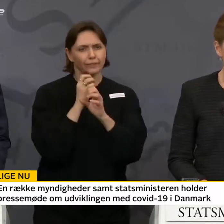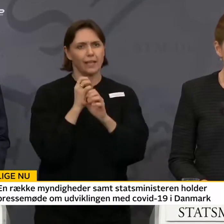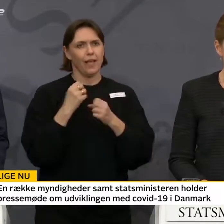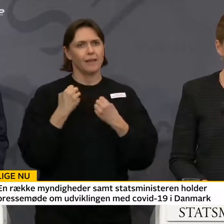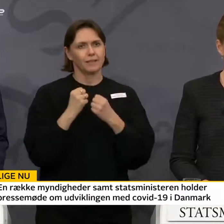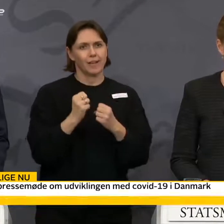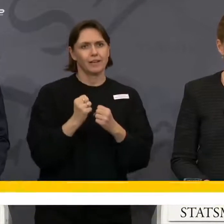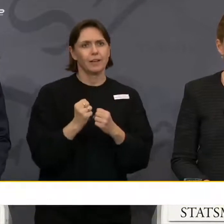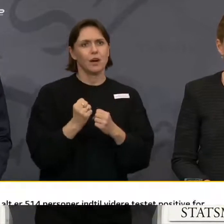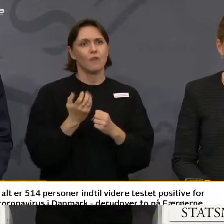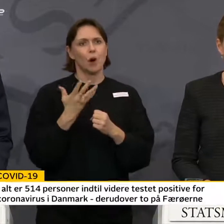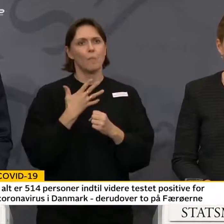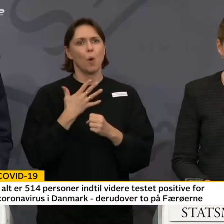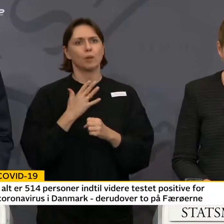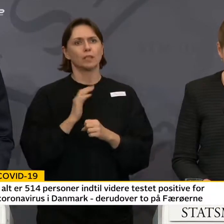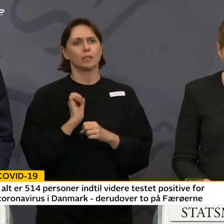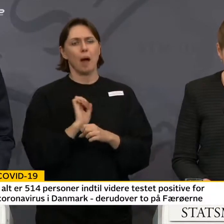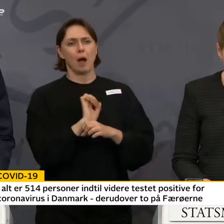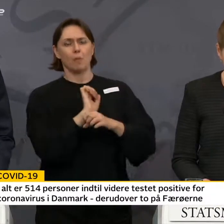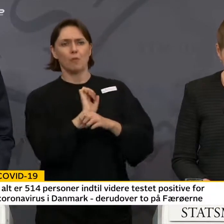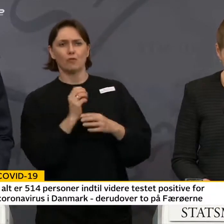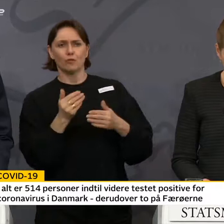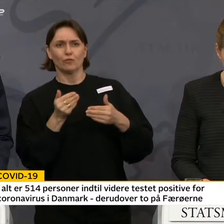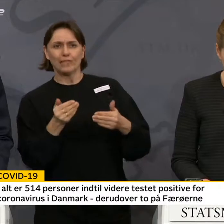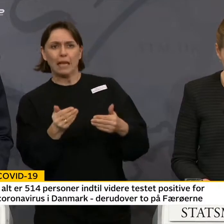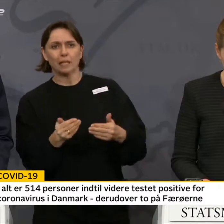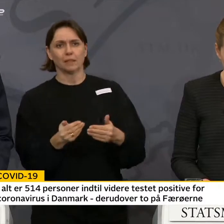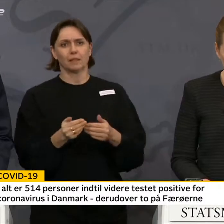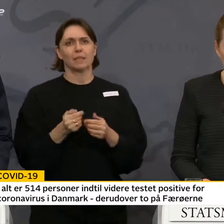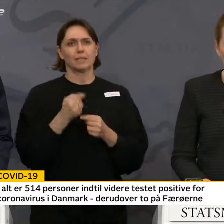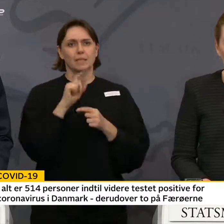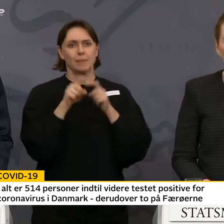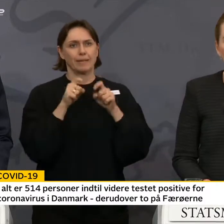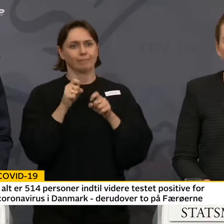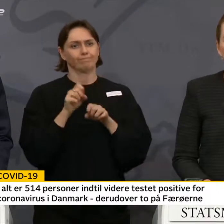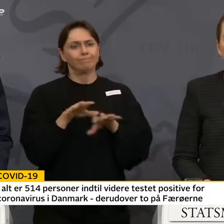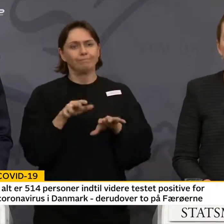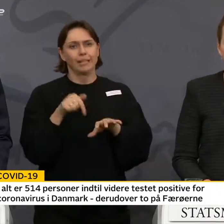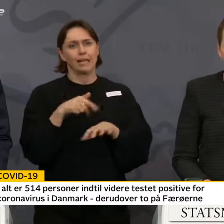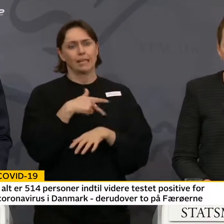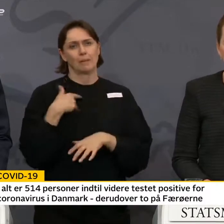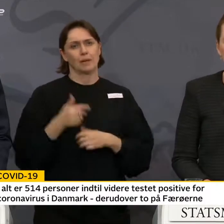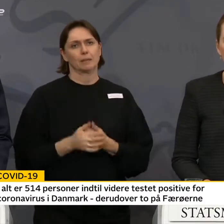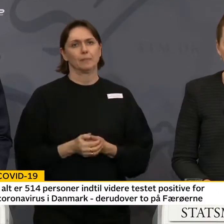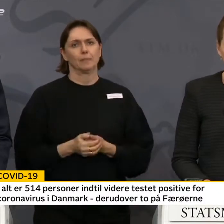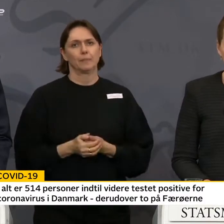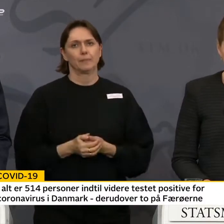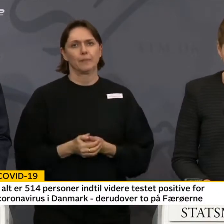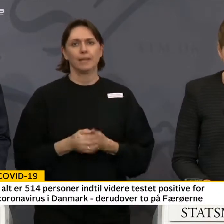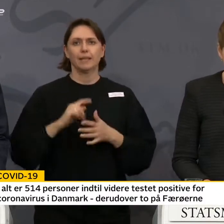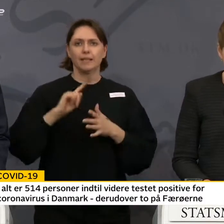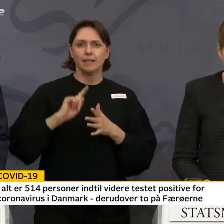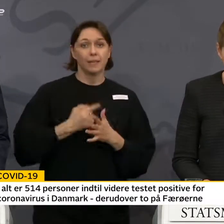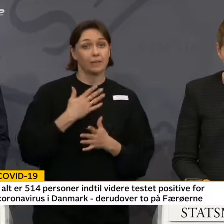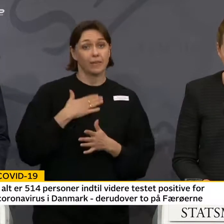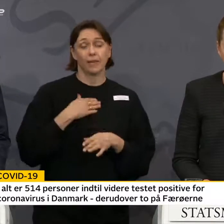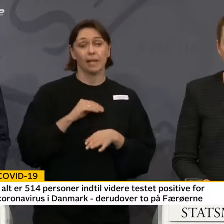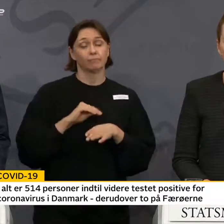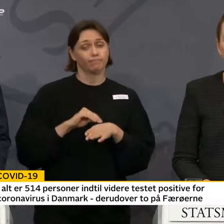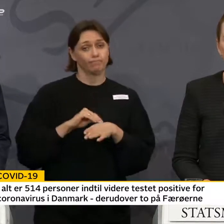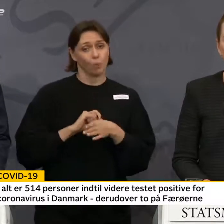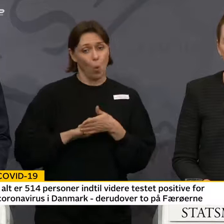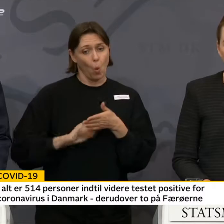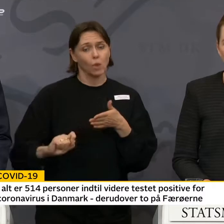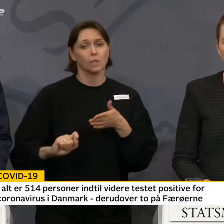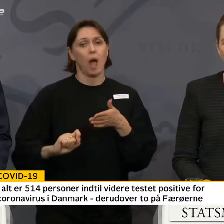afbøde og forsinke smitten i Danmark. Jeg vil gerne igen understrege, at vi har